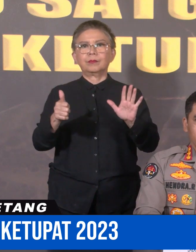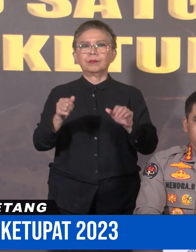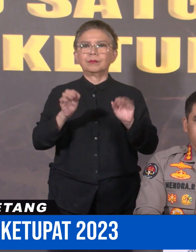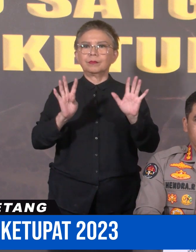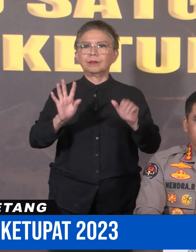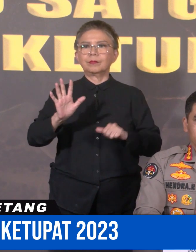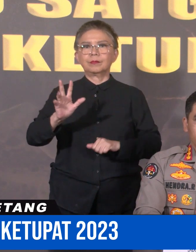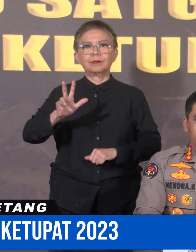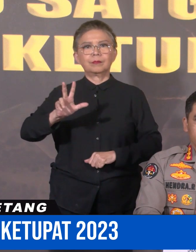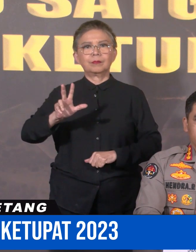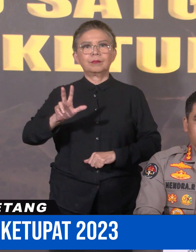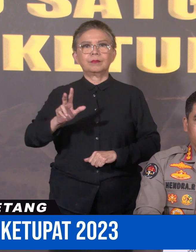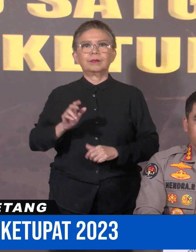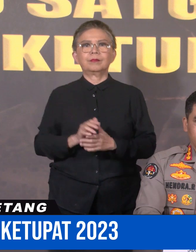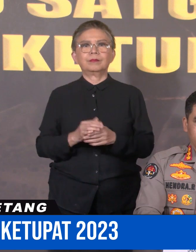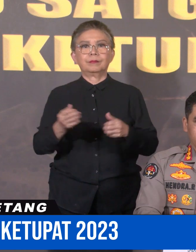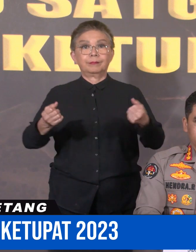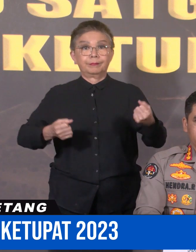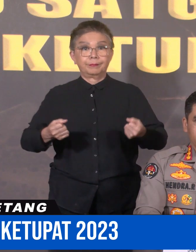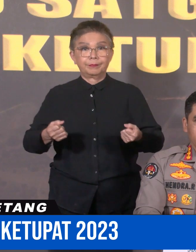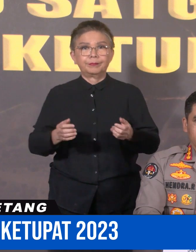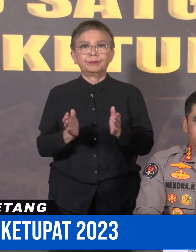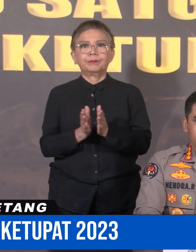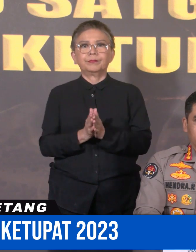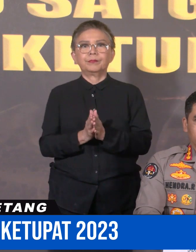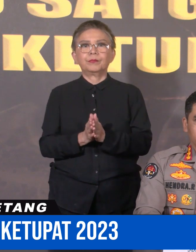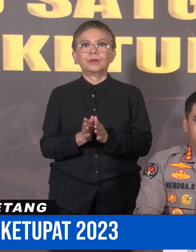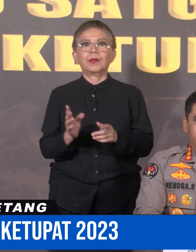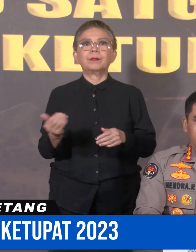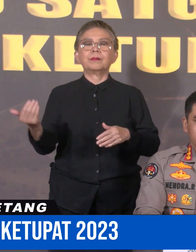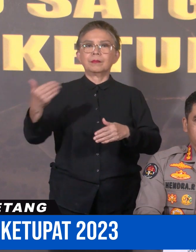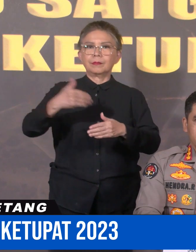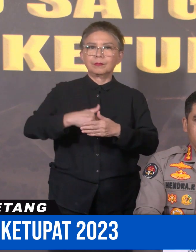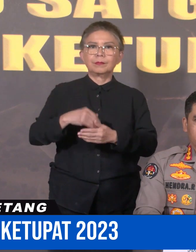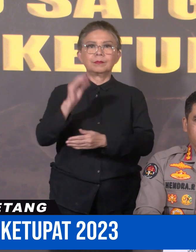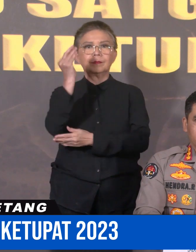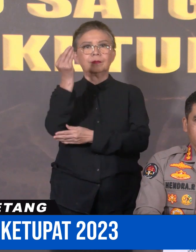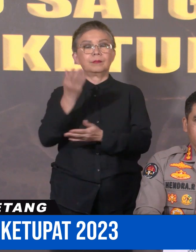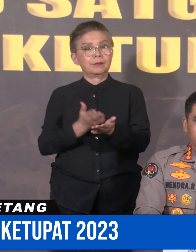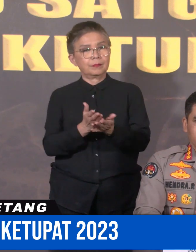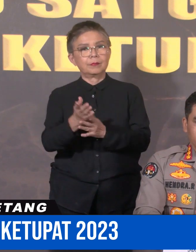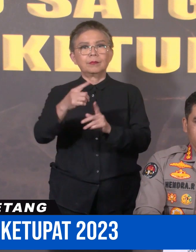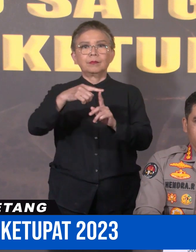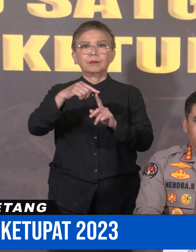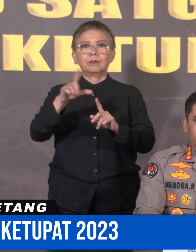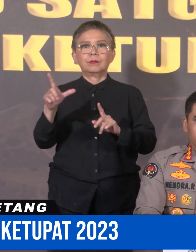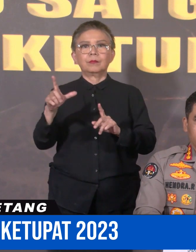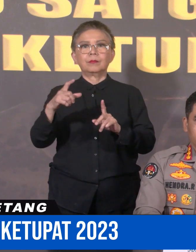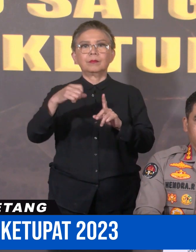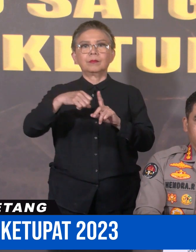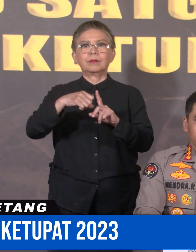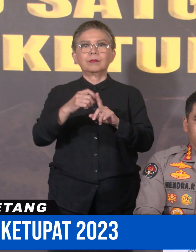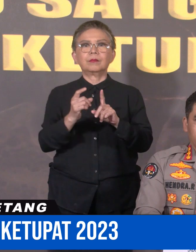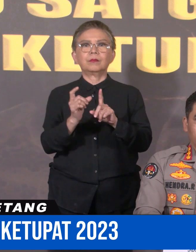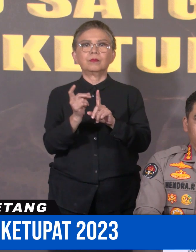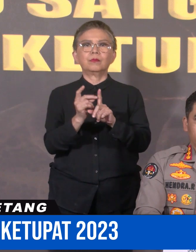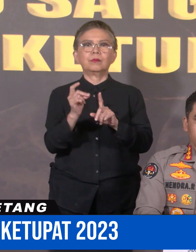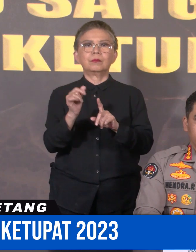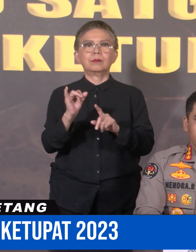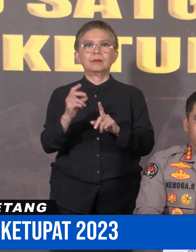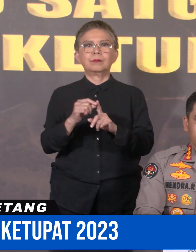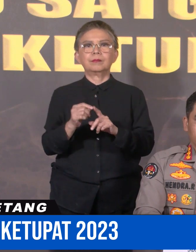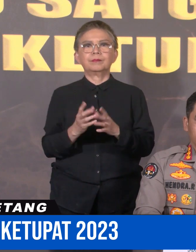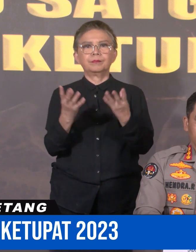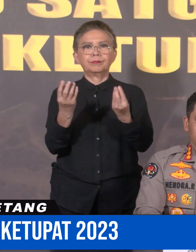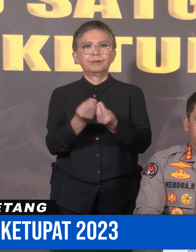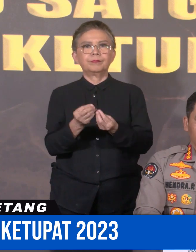.953 kendaraan Sedangkan untuk yang masuk Jakarta melalui gate Tol Kali